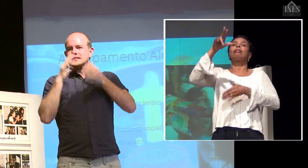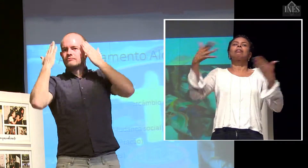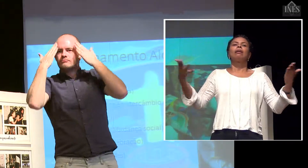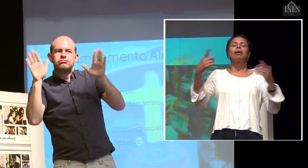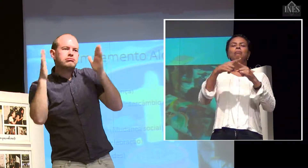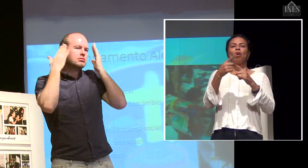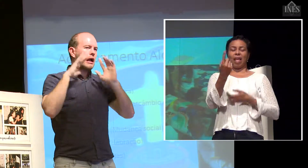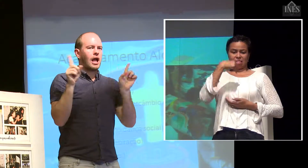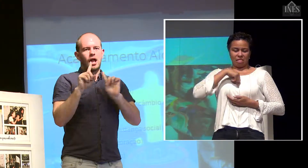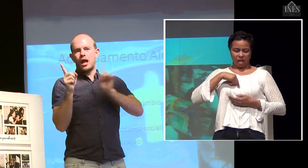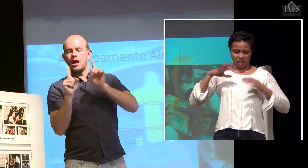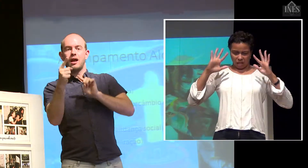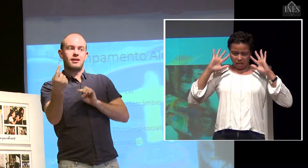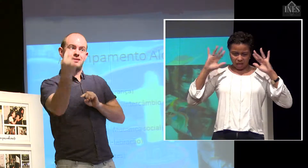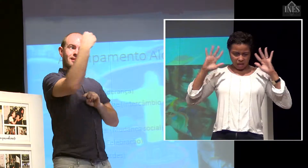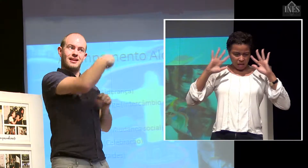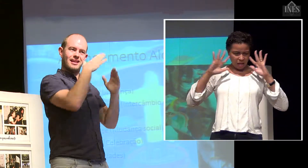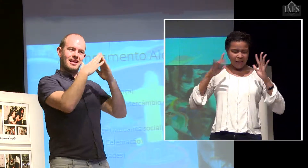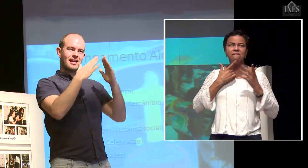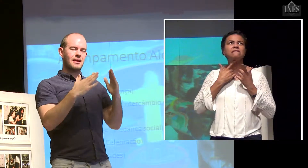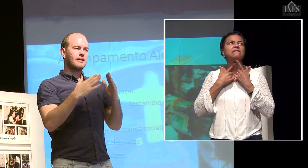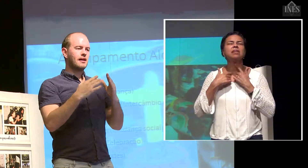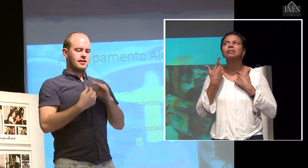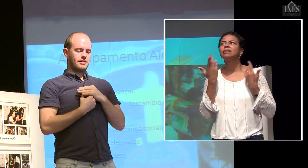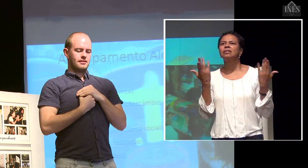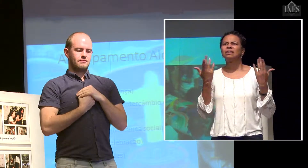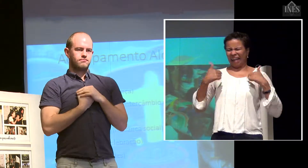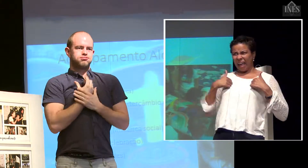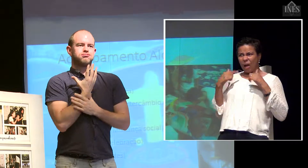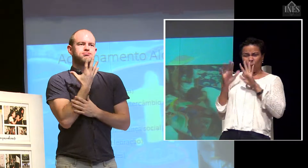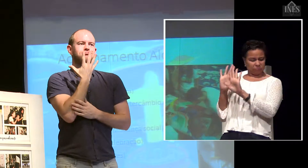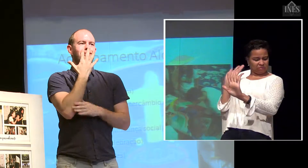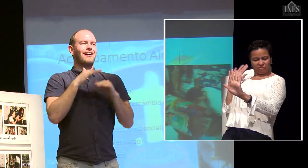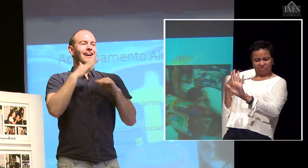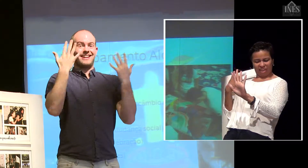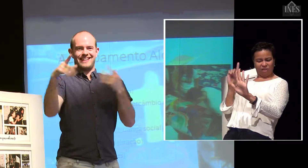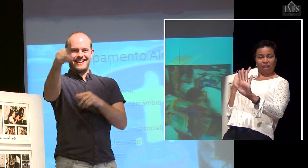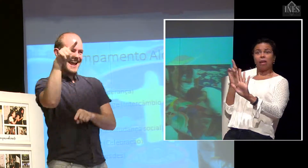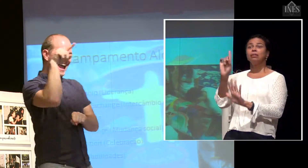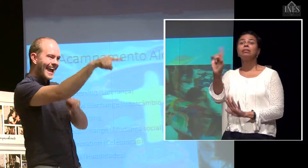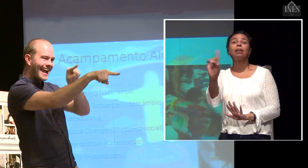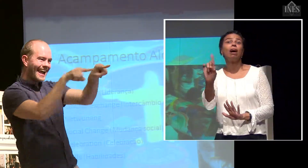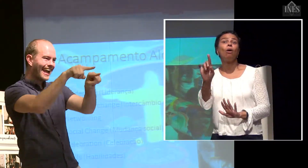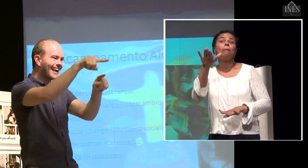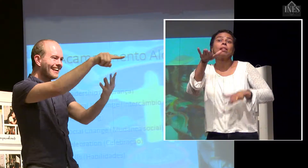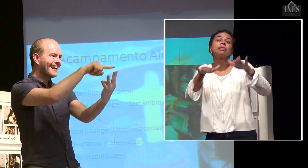desejos. Por mais que às vezes vocês olhem e falem assim, não, eu estou fora dessa, eu não sou líder. Mas às vezes é uma coisa que pode acontecer, uma